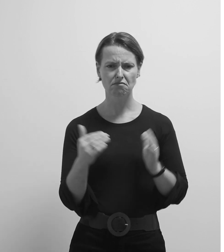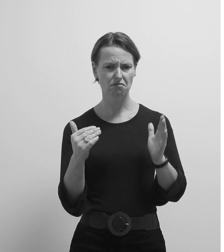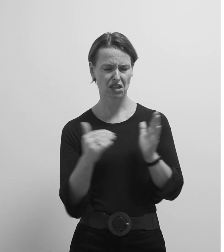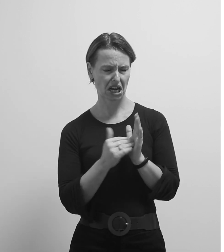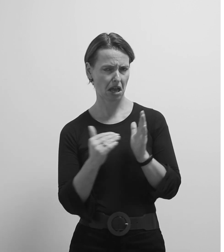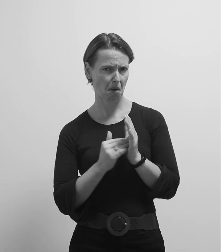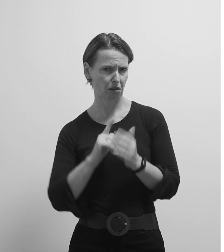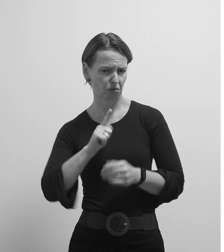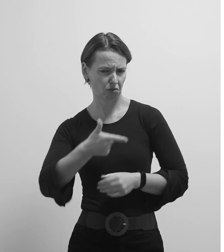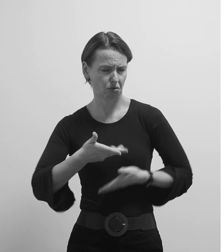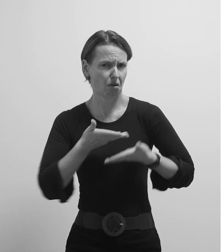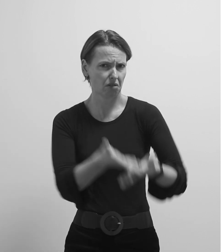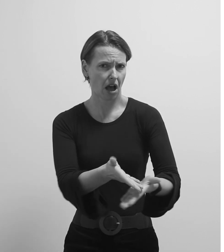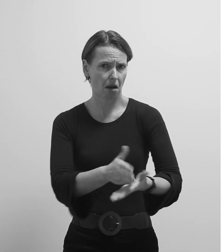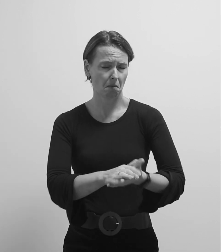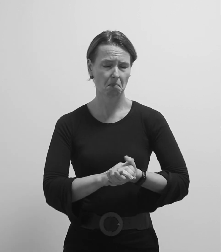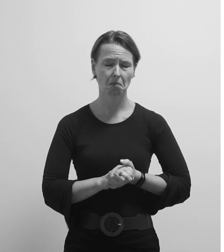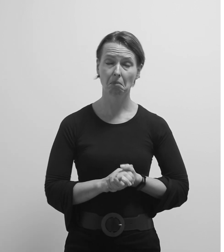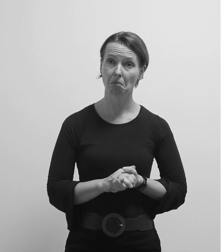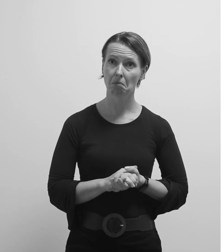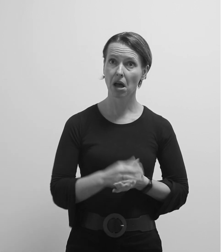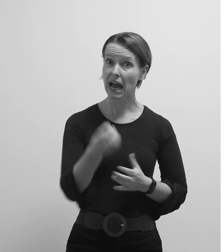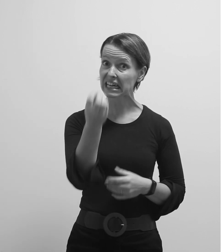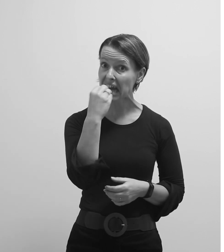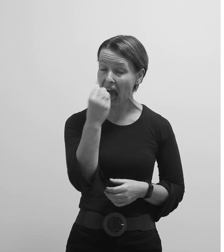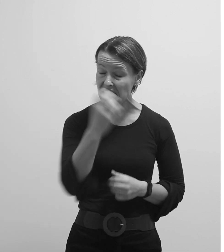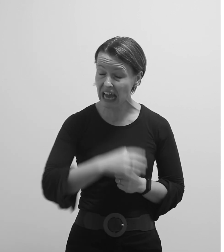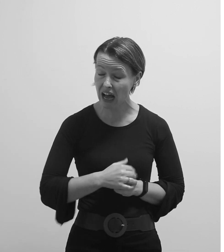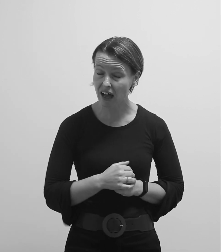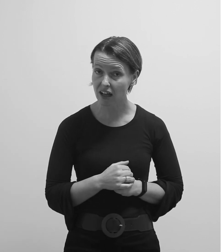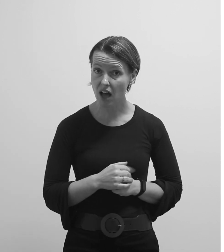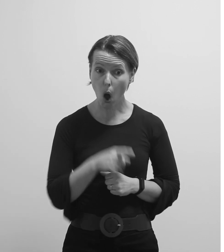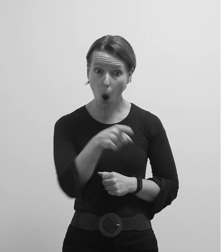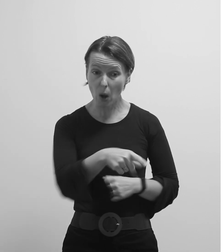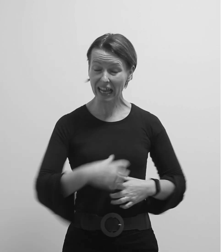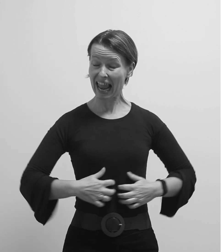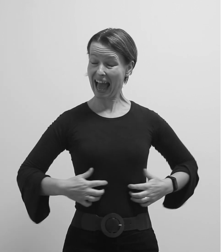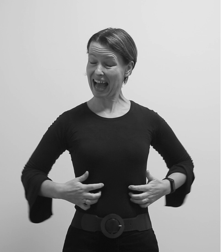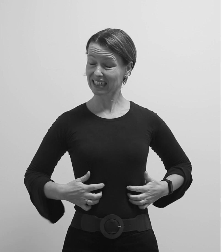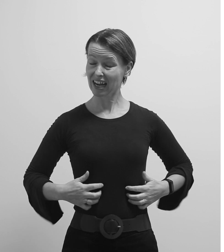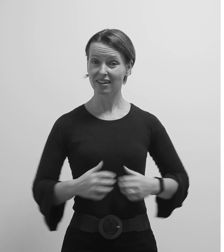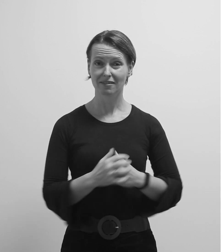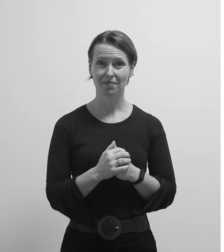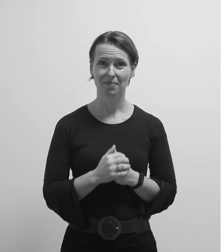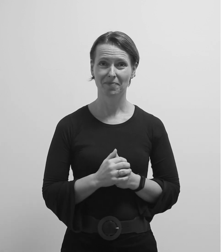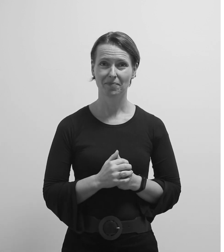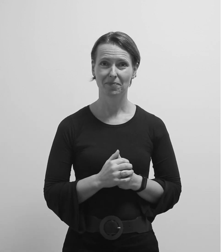mu treba nešto drugo. Hrana. Gladan je.